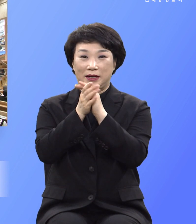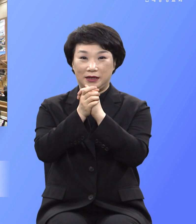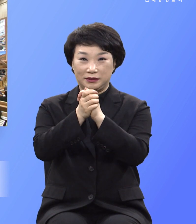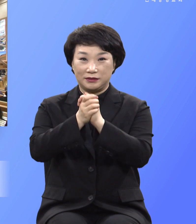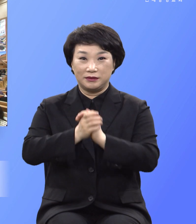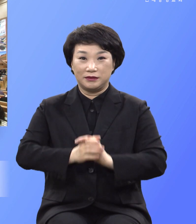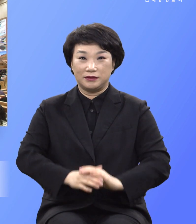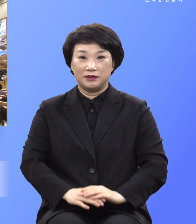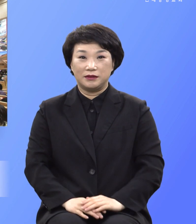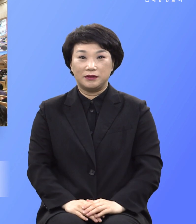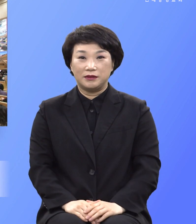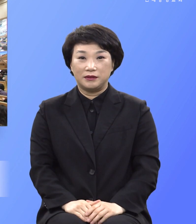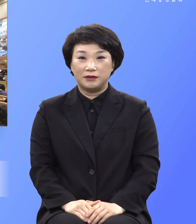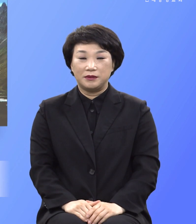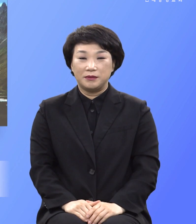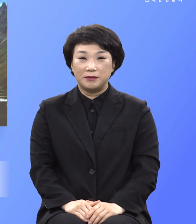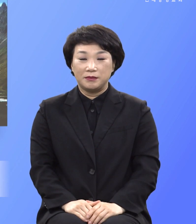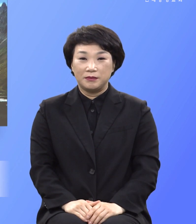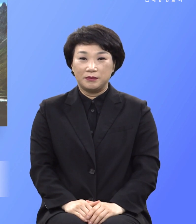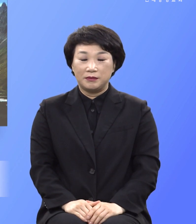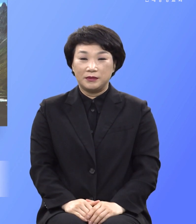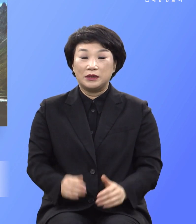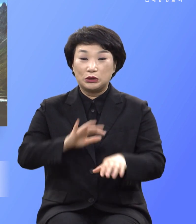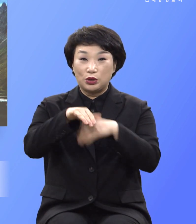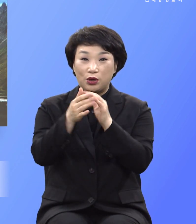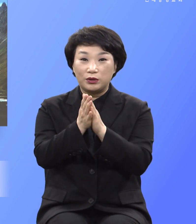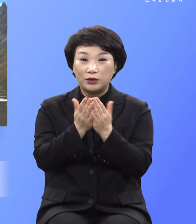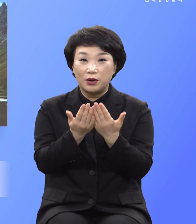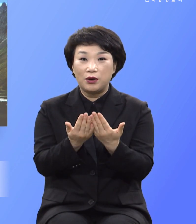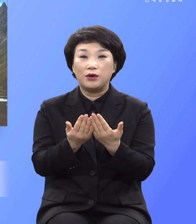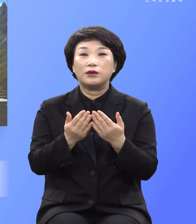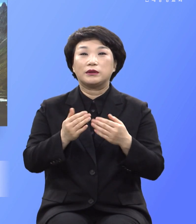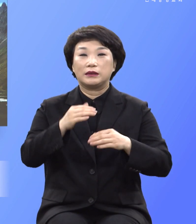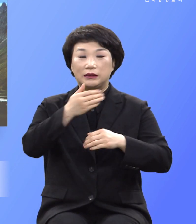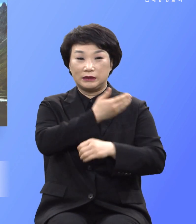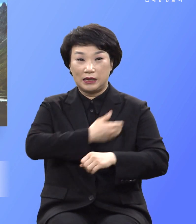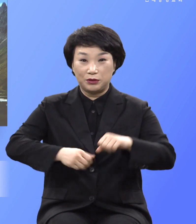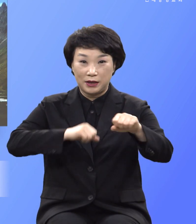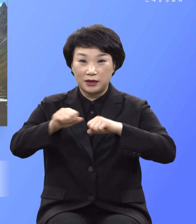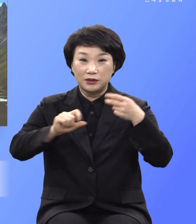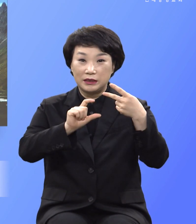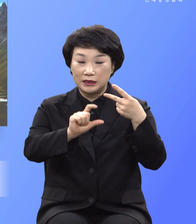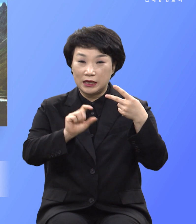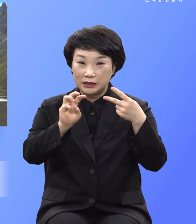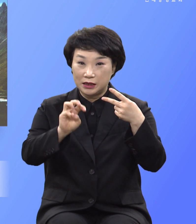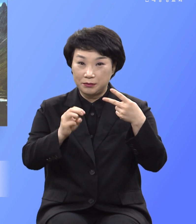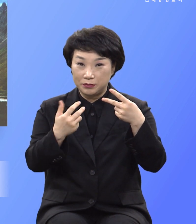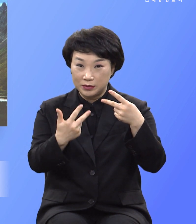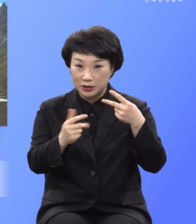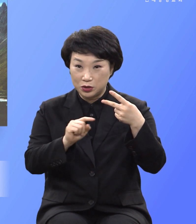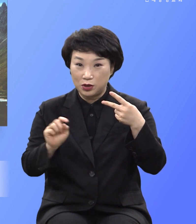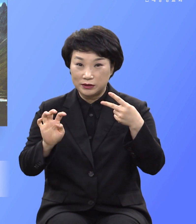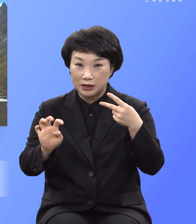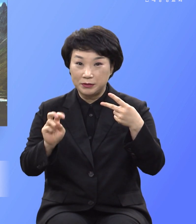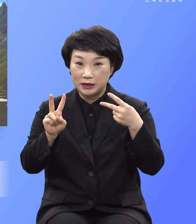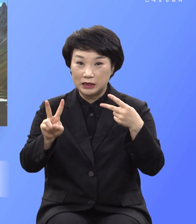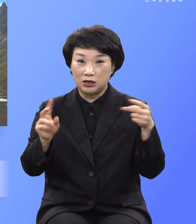아멘 사도행전 2장 37절에서 42절의